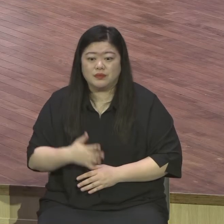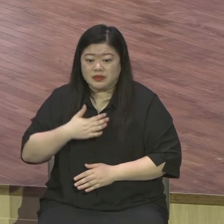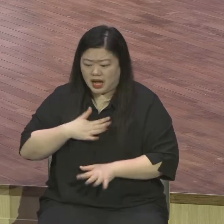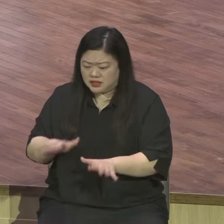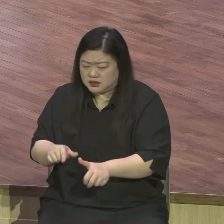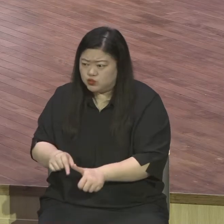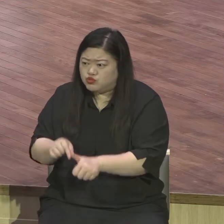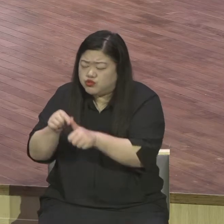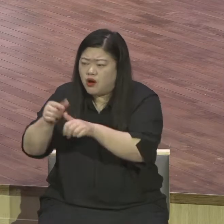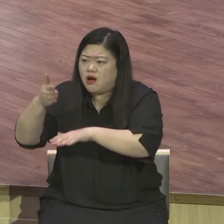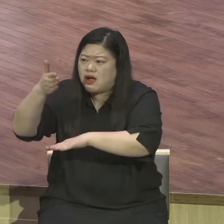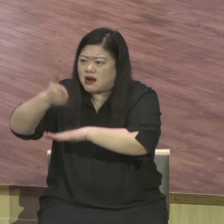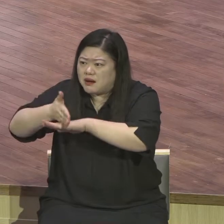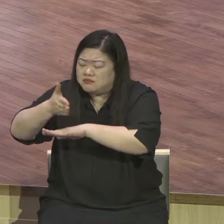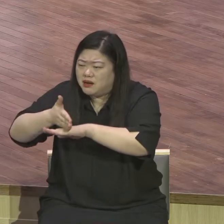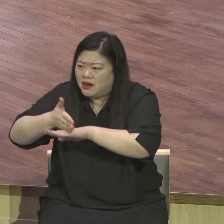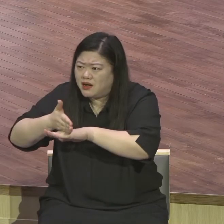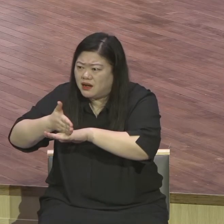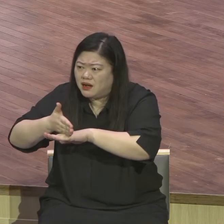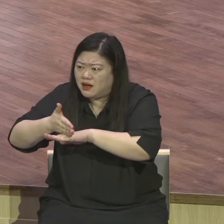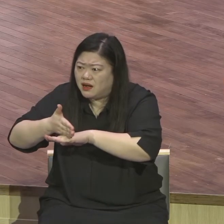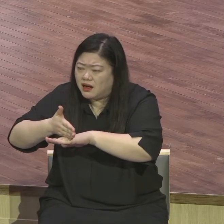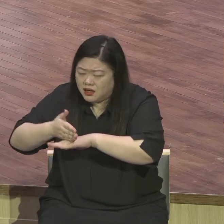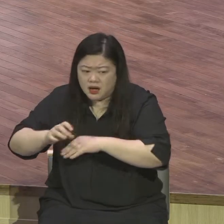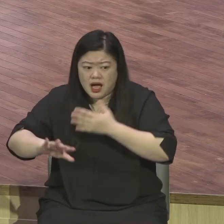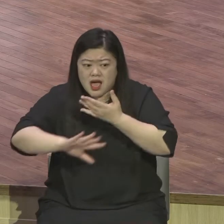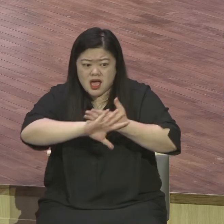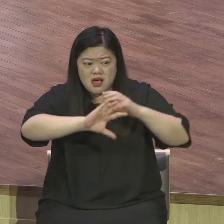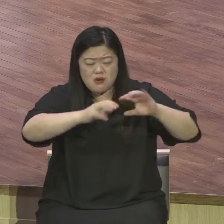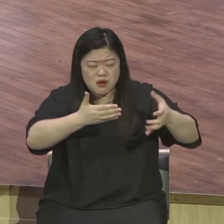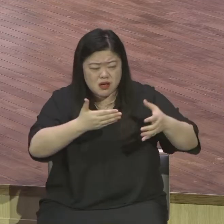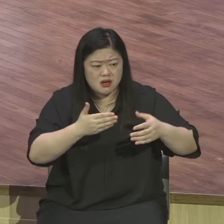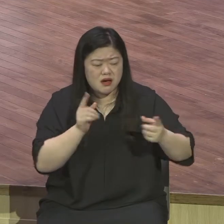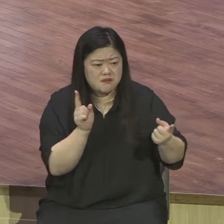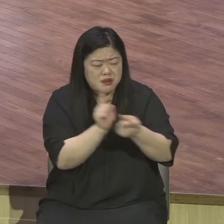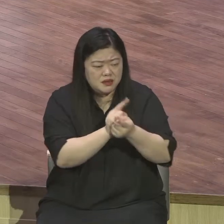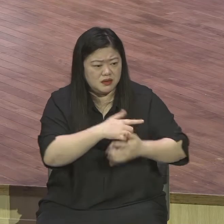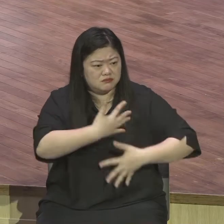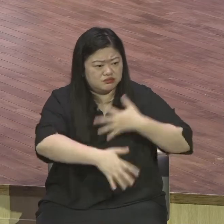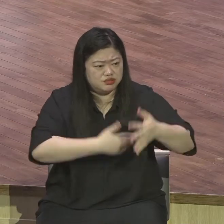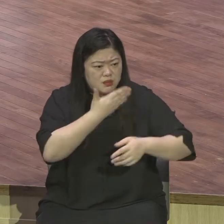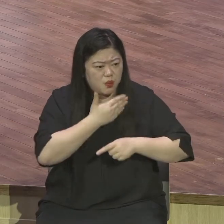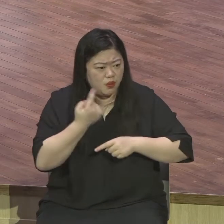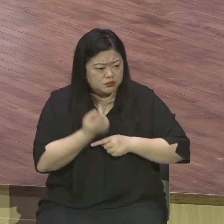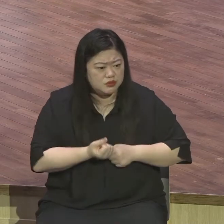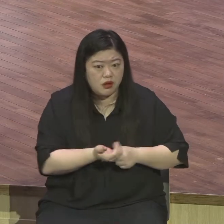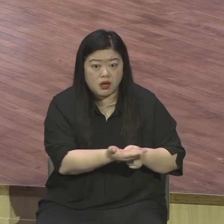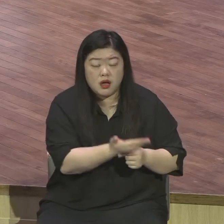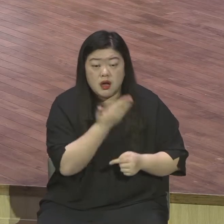내가 다른 민족을 구원할 수 있는 이 성교에 동참한다 시간들은 물질들여